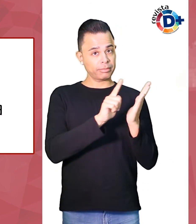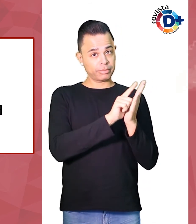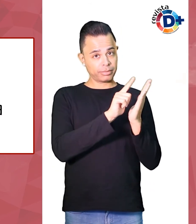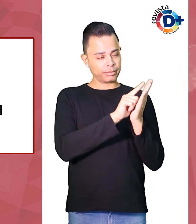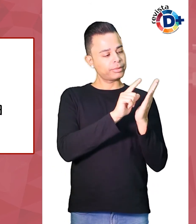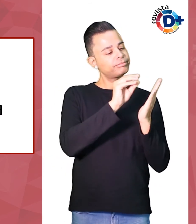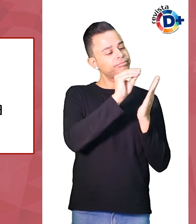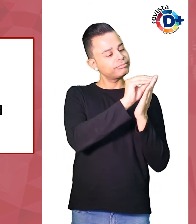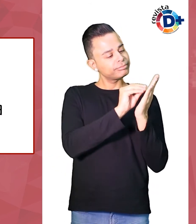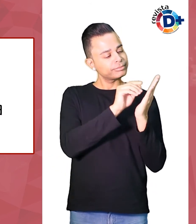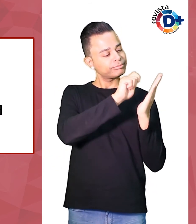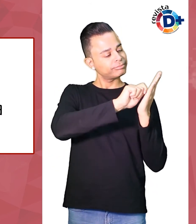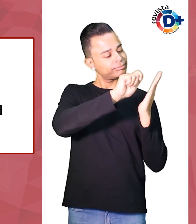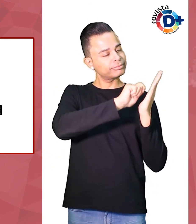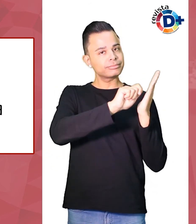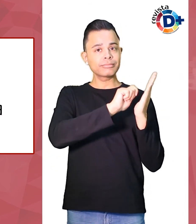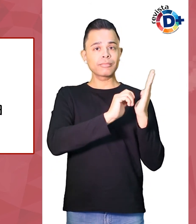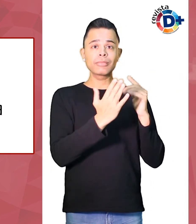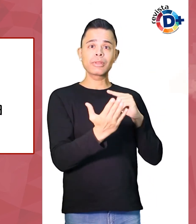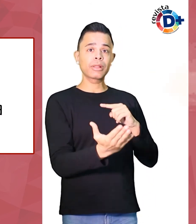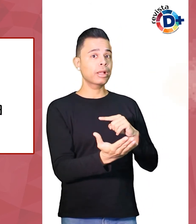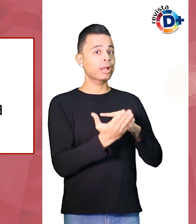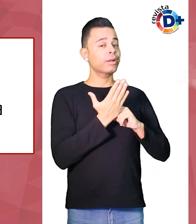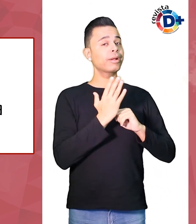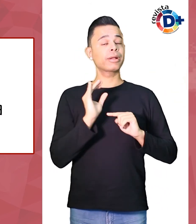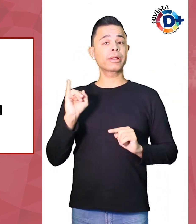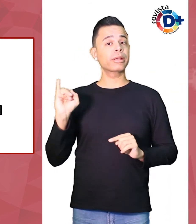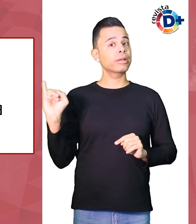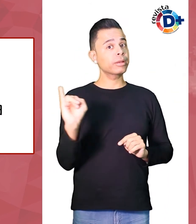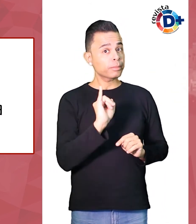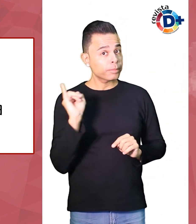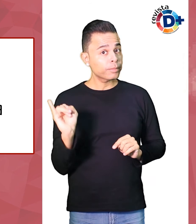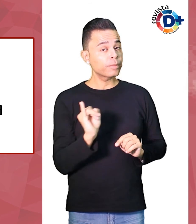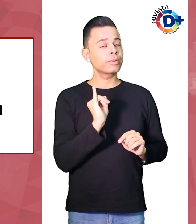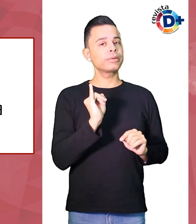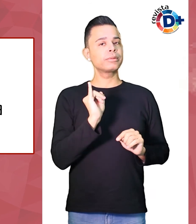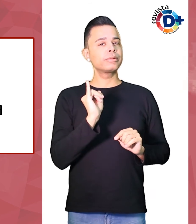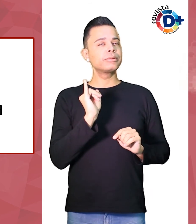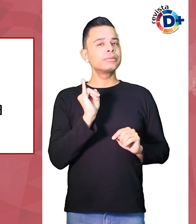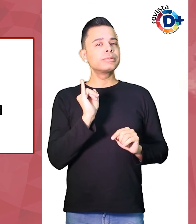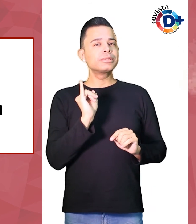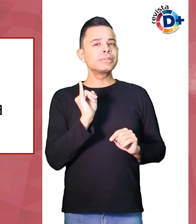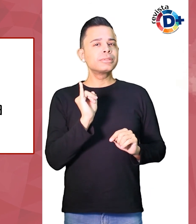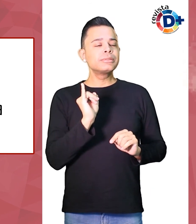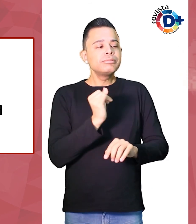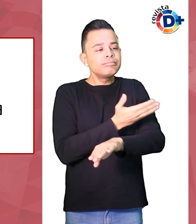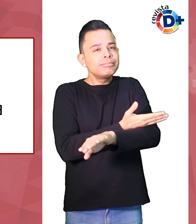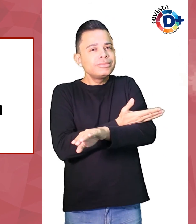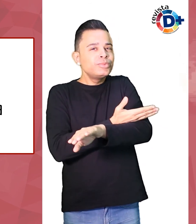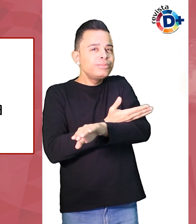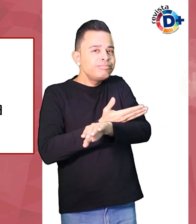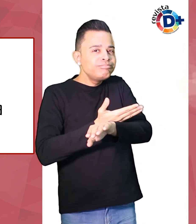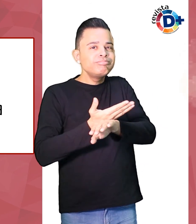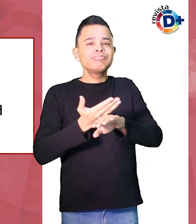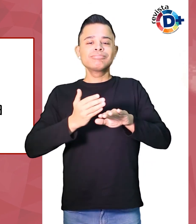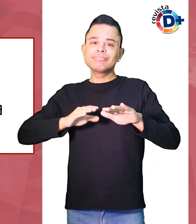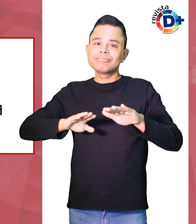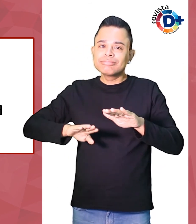cumprir essa função é fundamental que seja produzido de forma sistemática Caso contrário